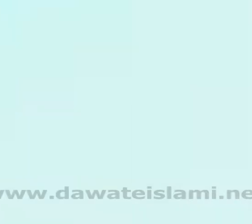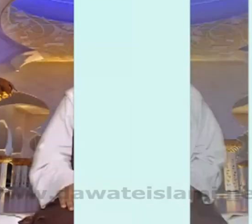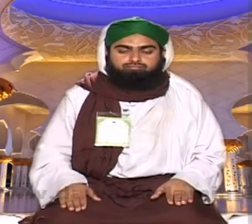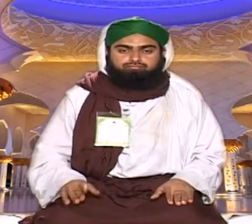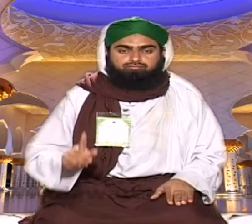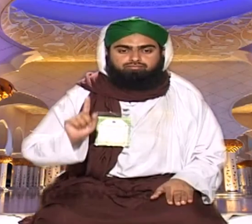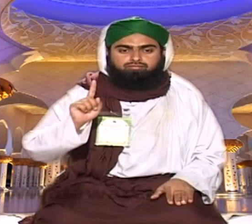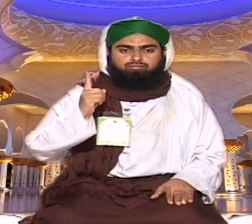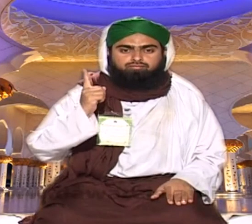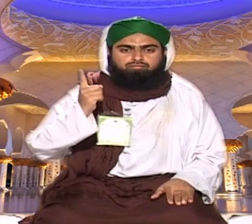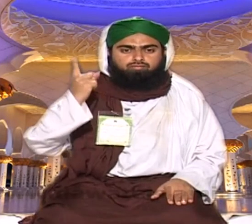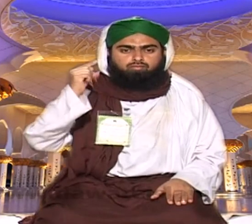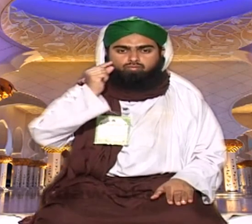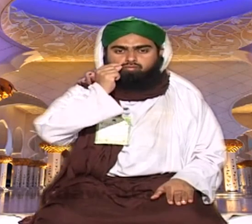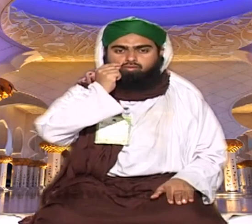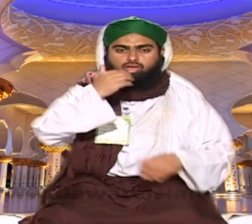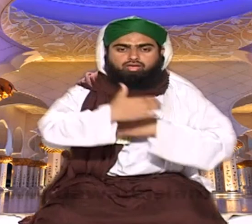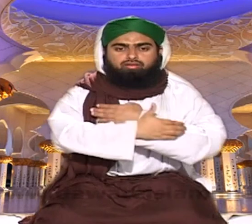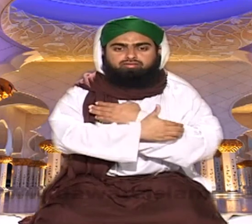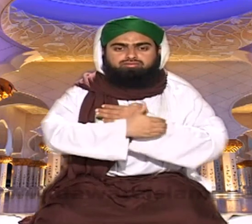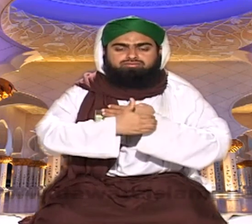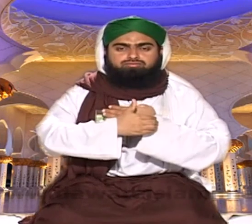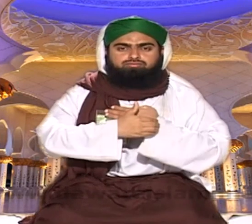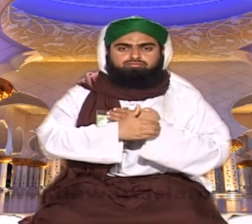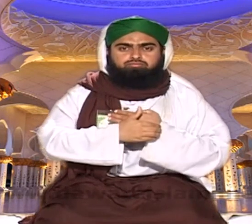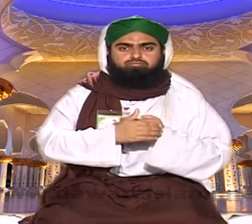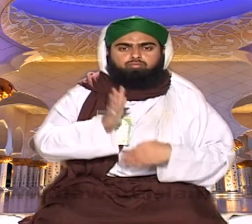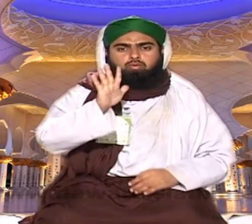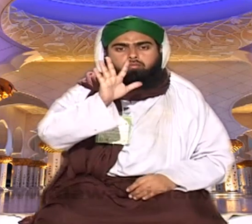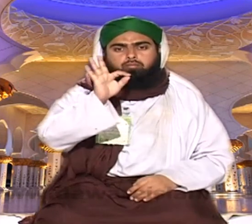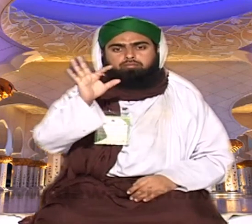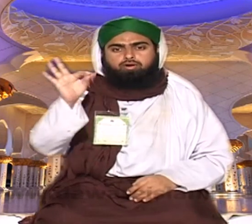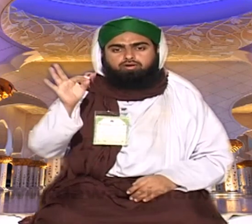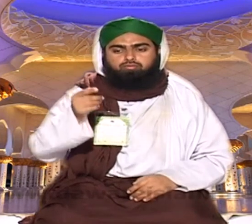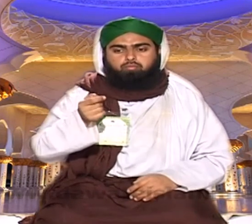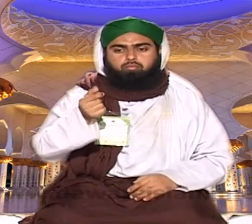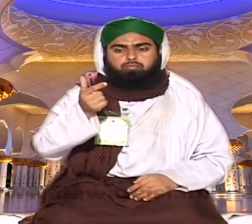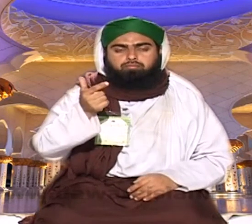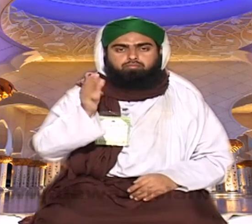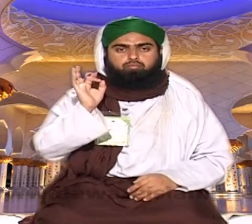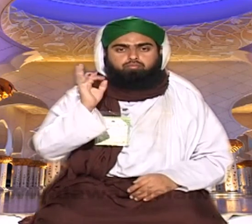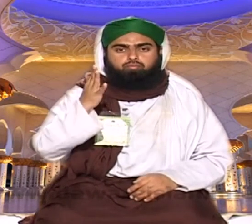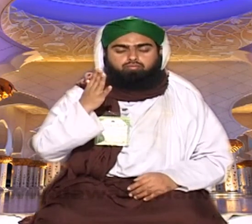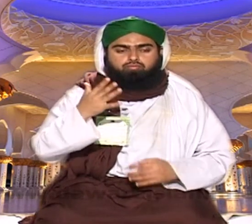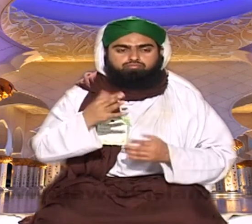ایک غریب شخص کا واقعہ پانچ سو درہم کا وہ بیچارہ مقروض ہو گیا تھا